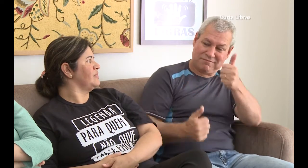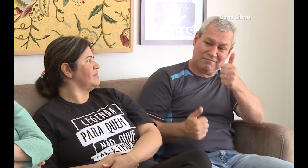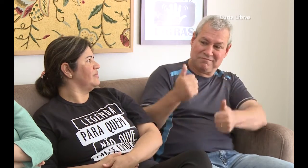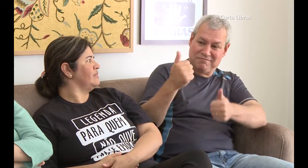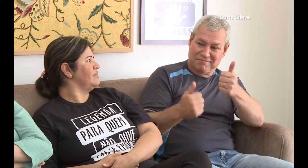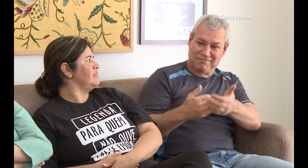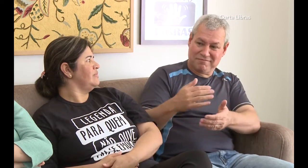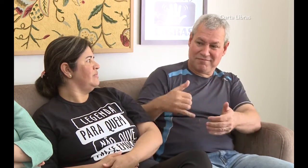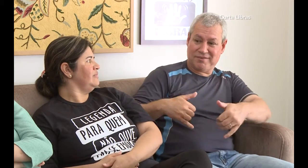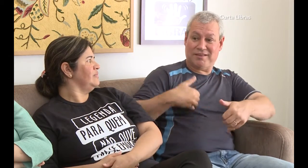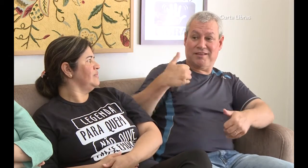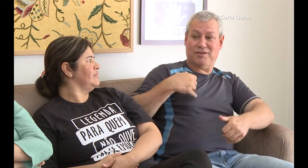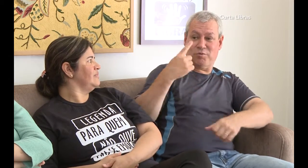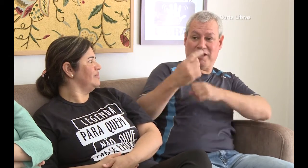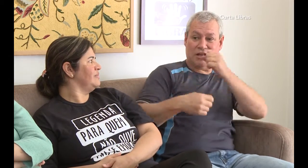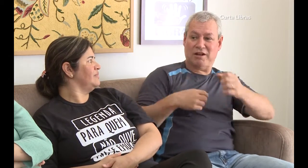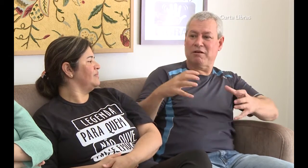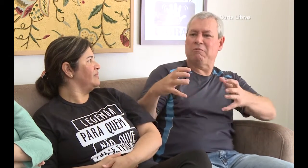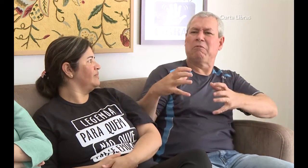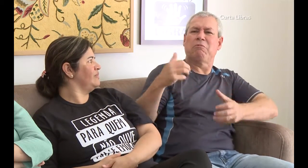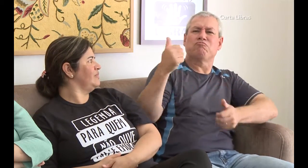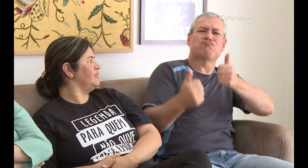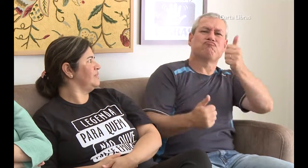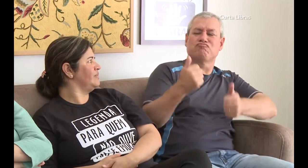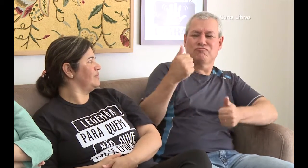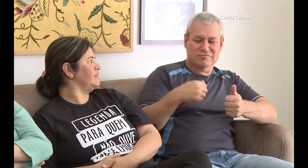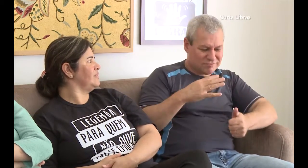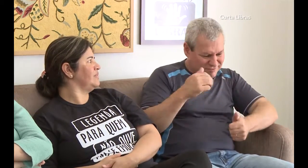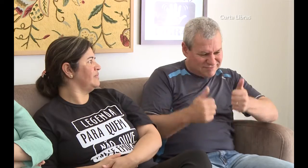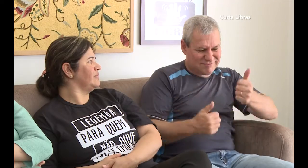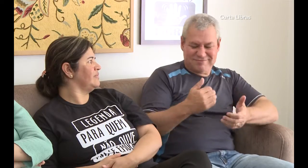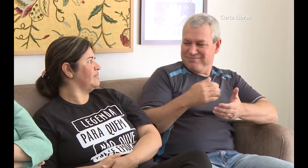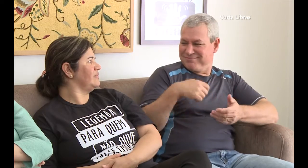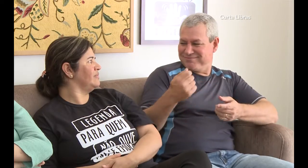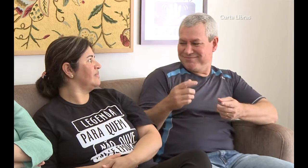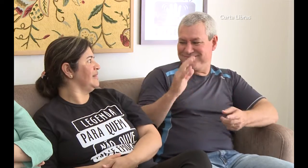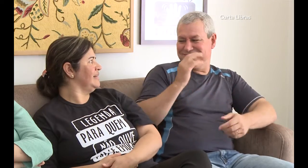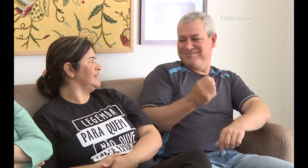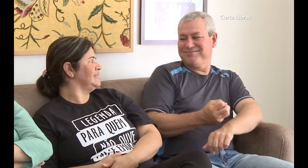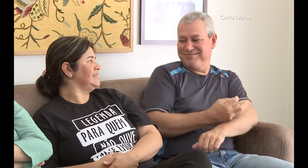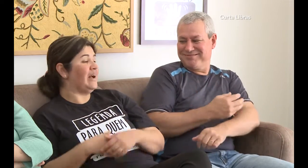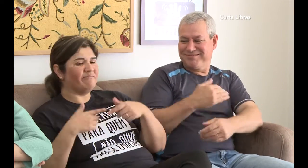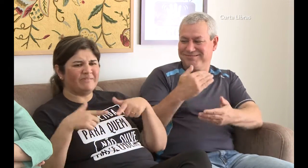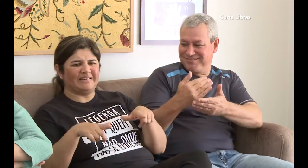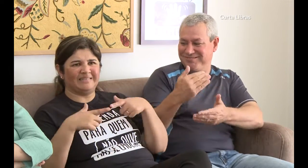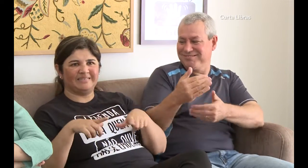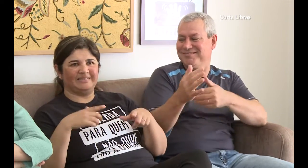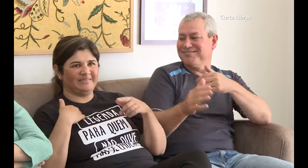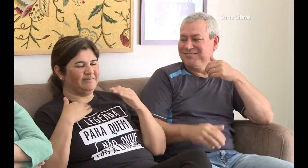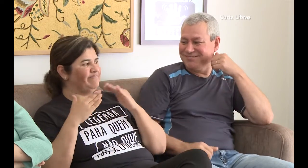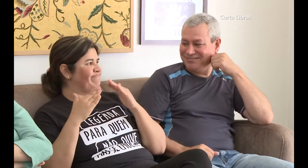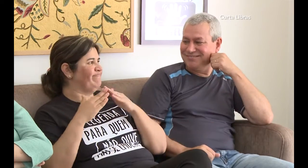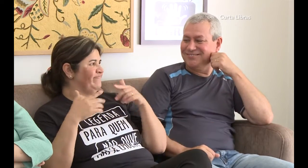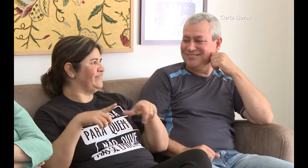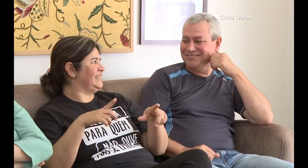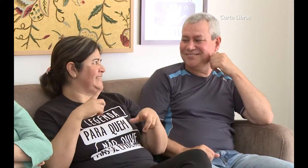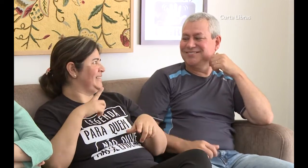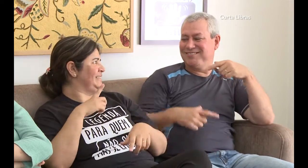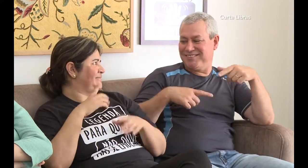sabia bem, já com um ano, adorava futebol. Cada sinal aprendido era uma emoção. É, nós tínhamos também muitos vídeos em Libras em